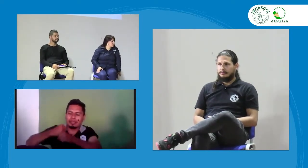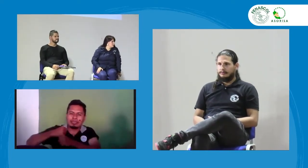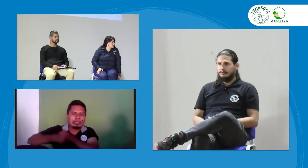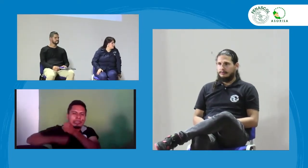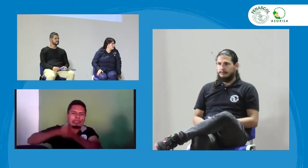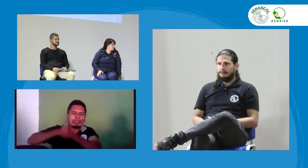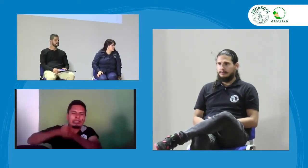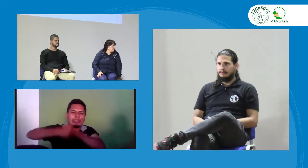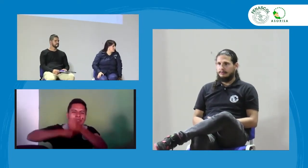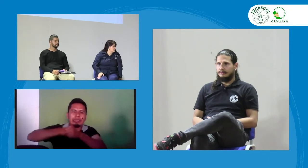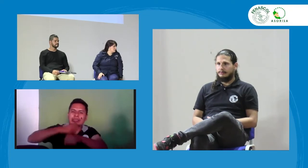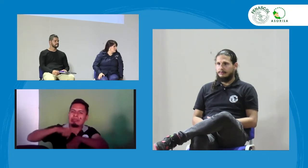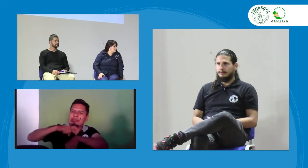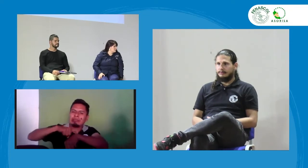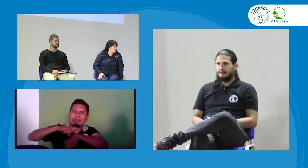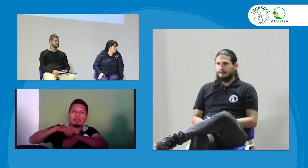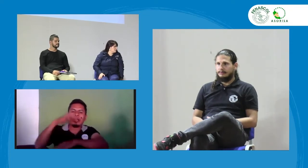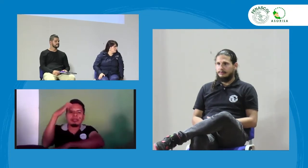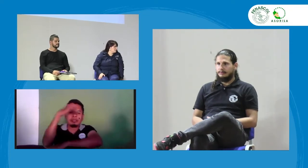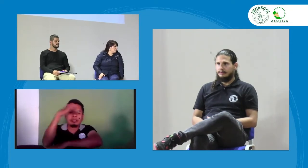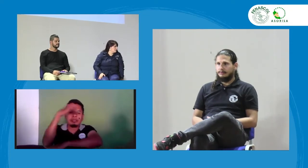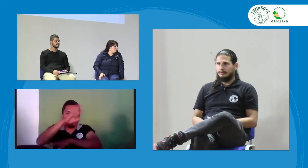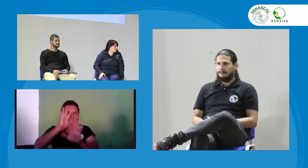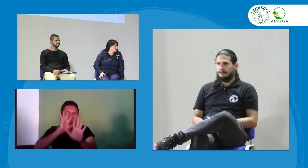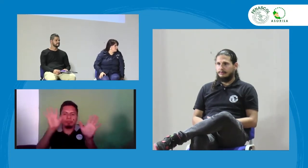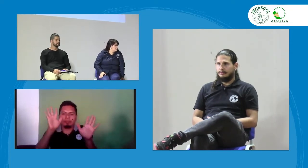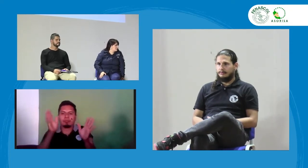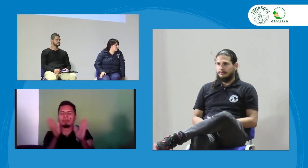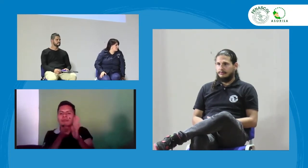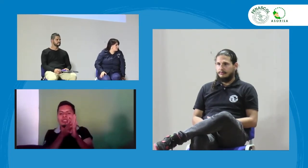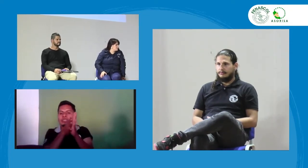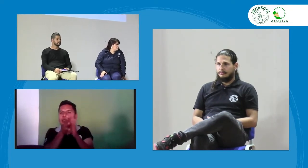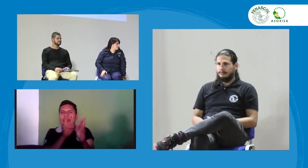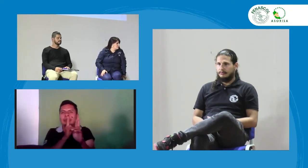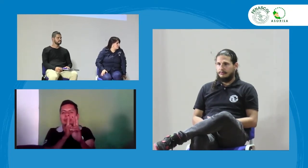y pensar en este momento en los procesos que se han llevado.